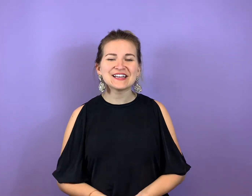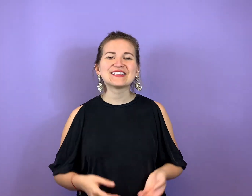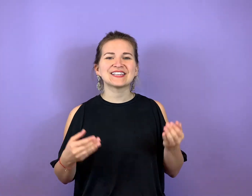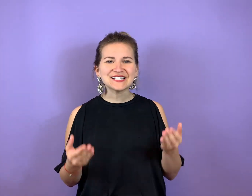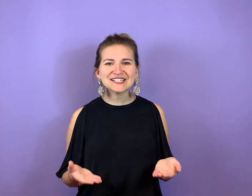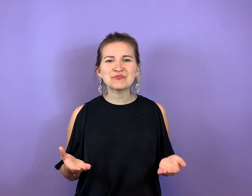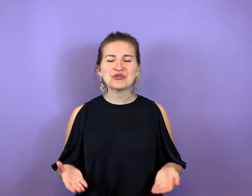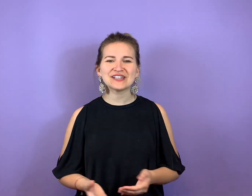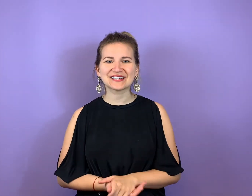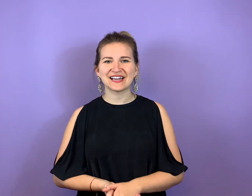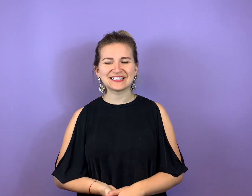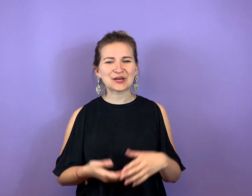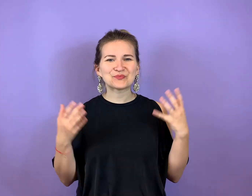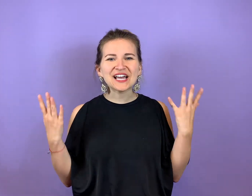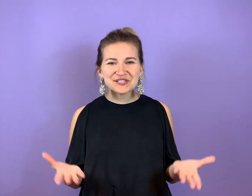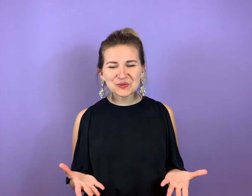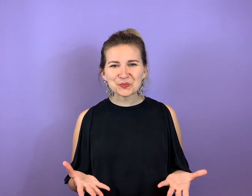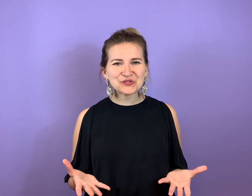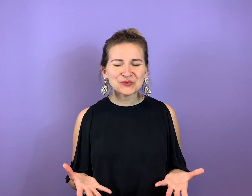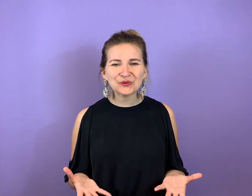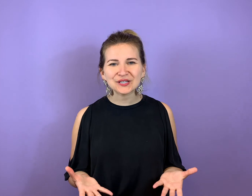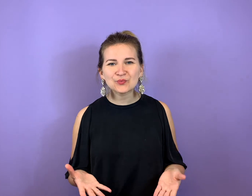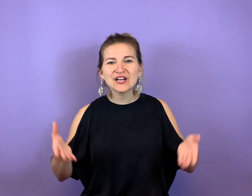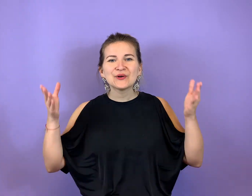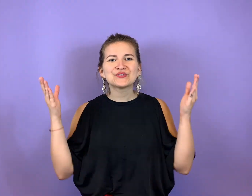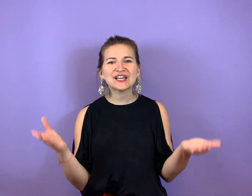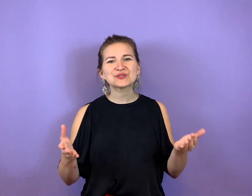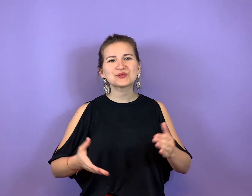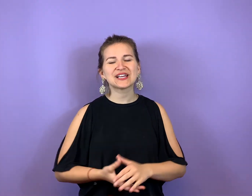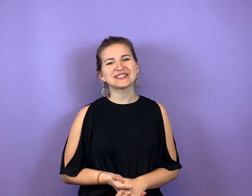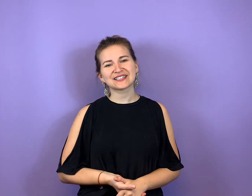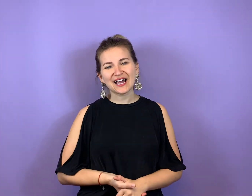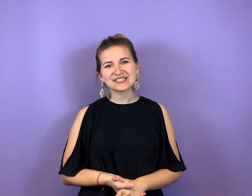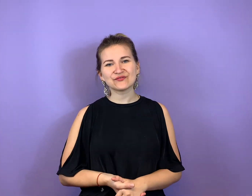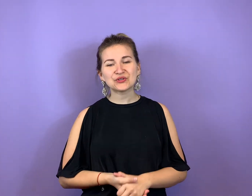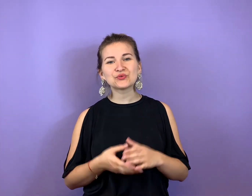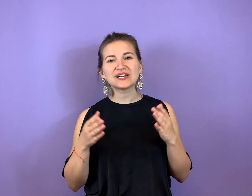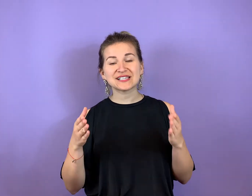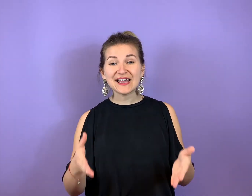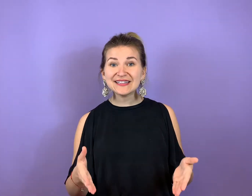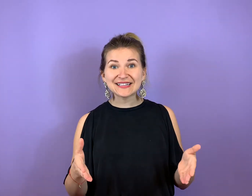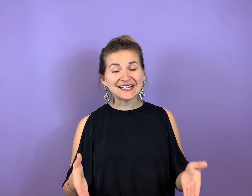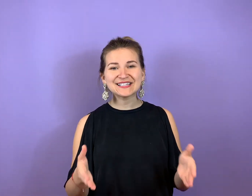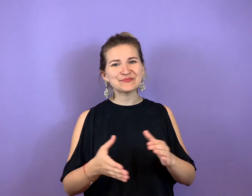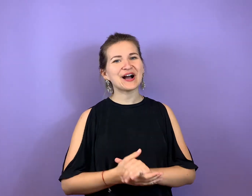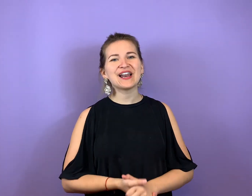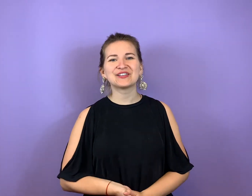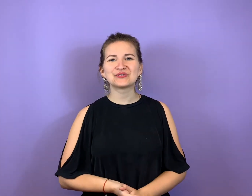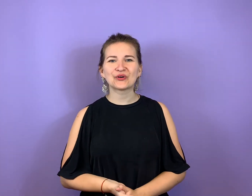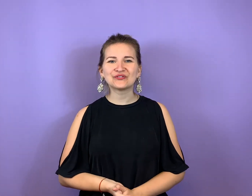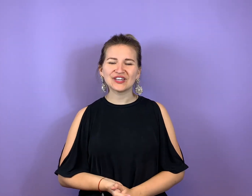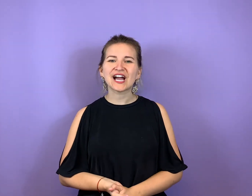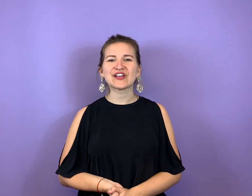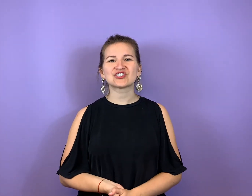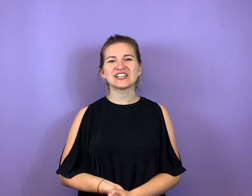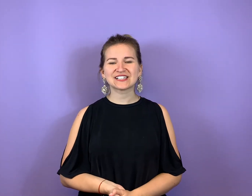dass es Möglichkeiten gibt, dass es Optionen gibt und dass du es ändern kannst, wenn du jetzt endlich mal einen neuen Weg einschlägst.